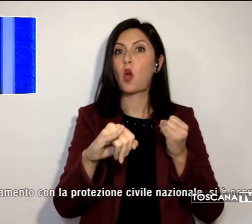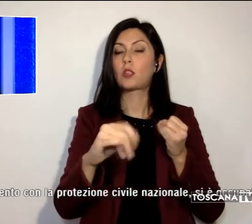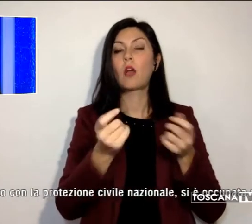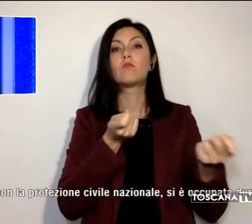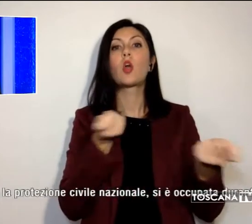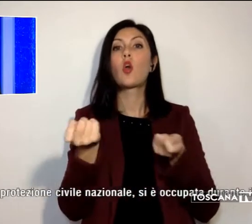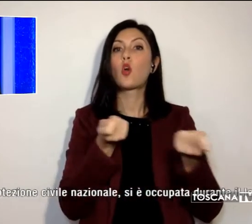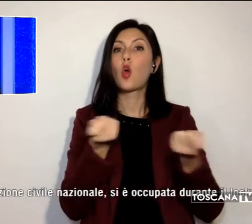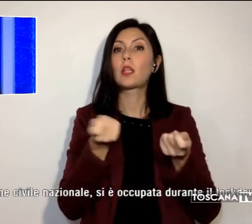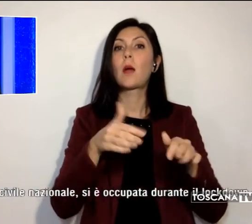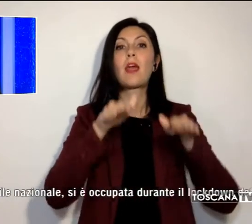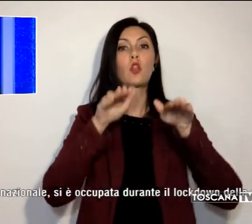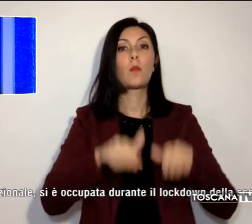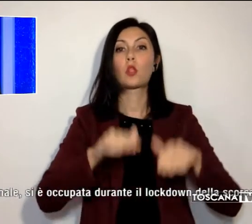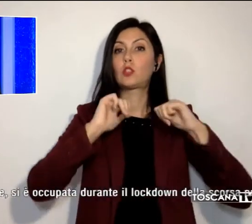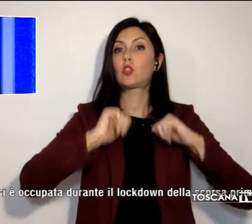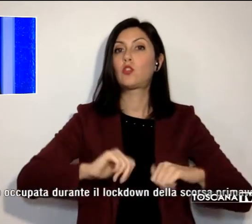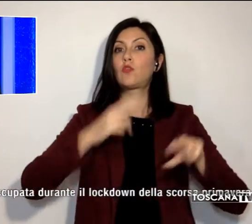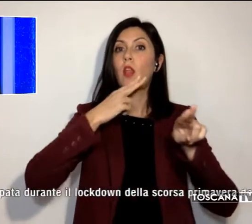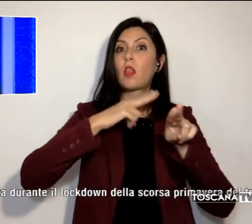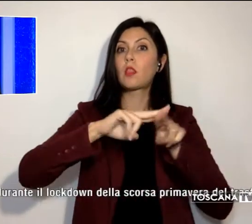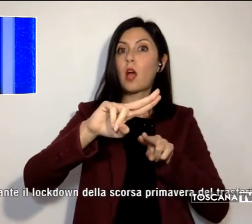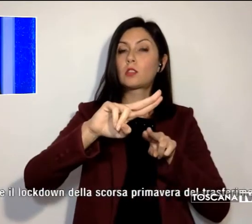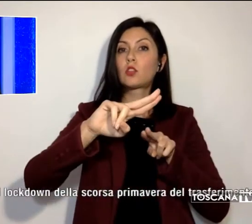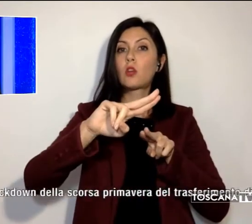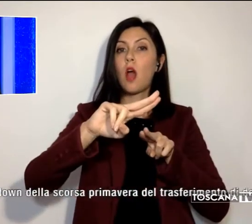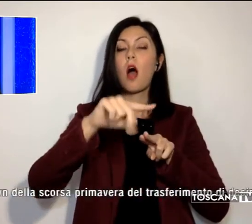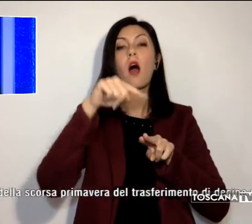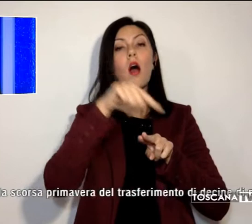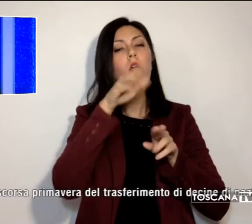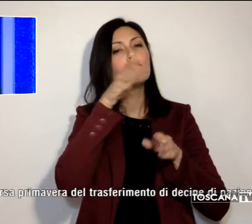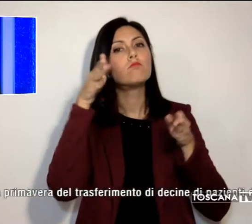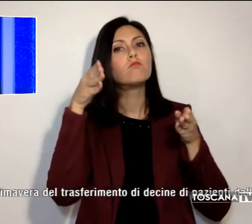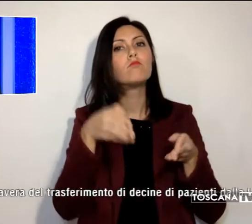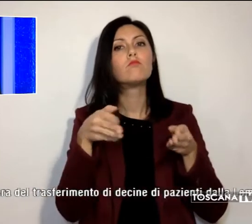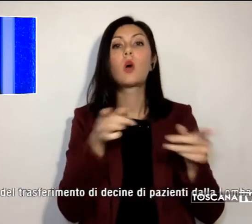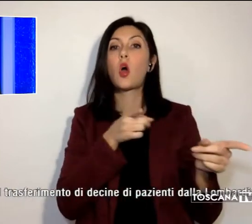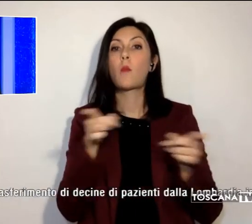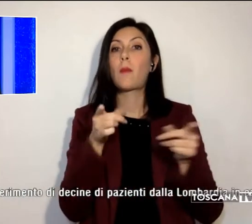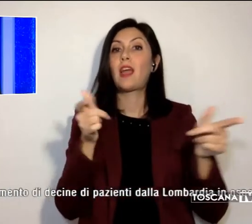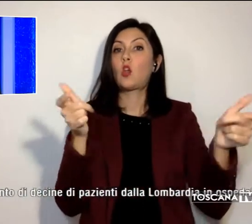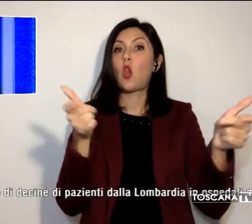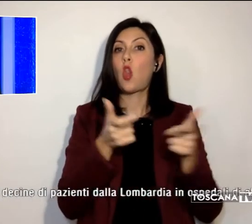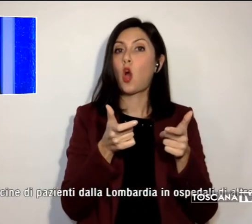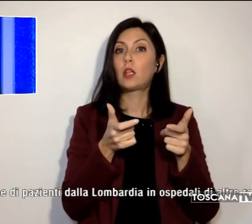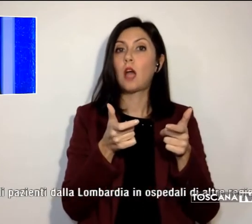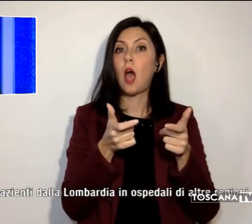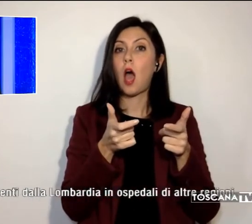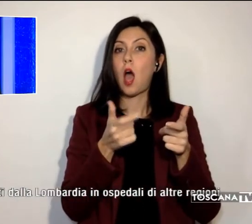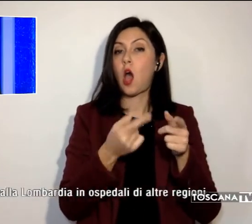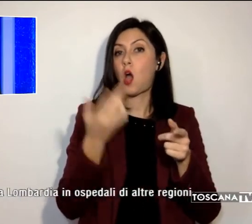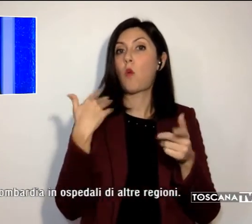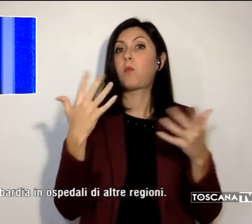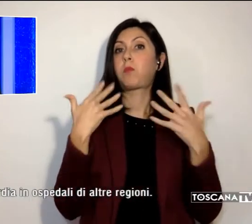Protezione Civile Nazionale, si è occupata durante il lockdown della scorsa primavera